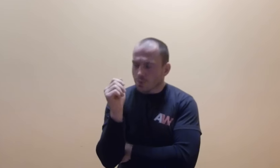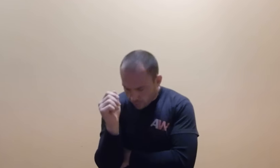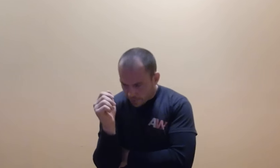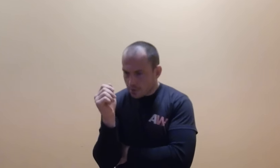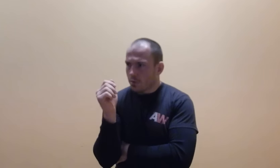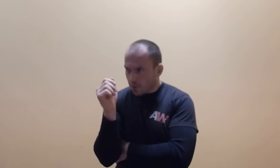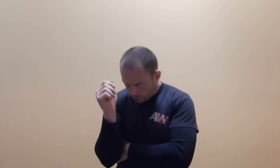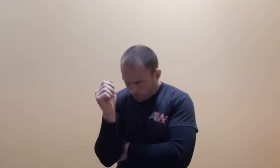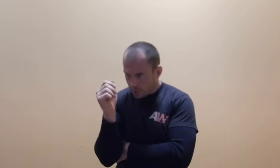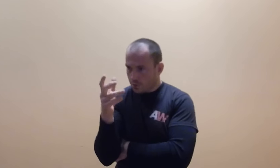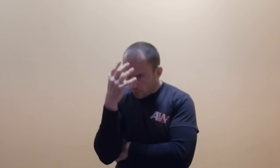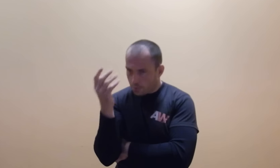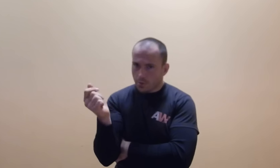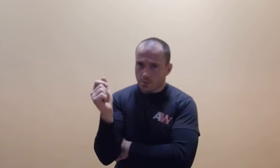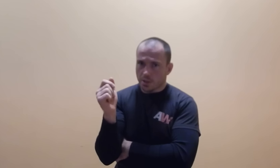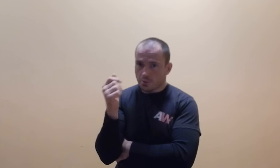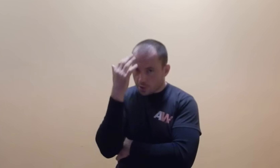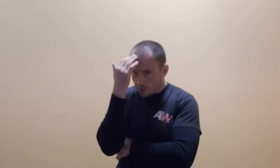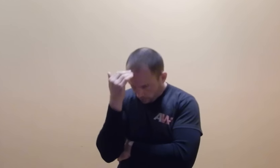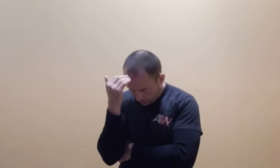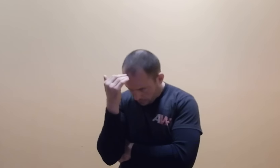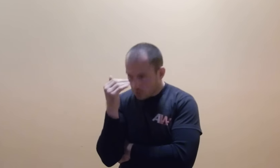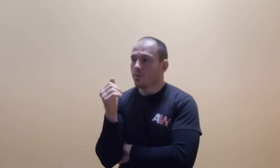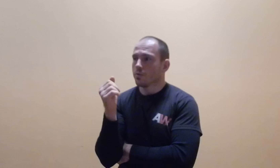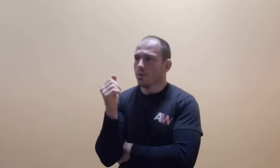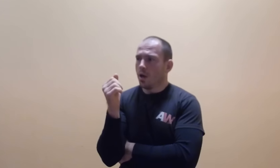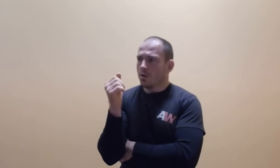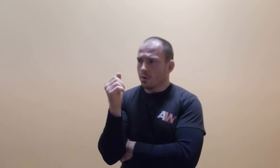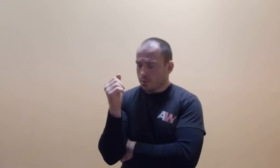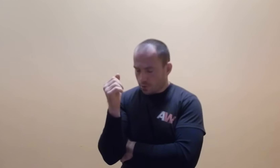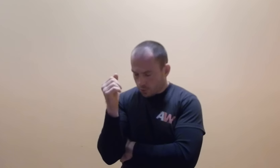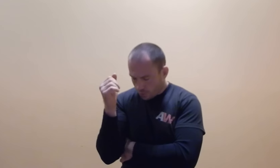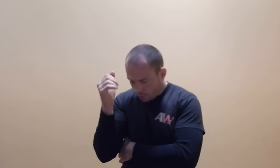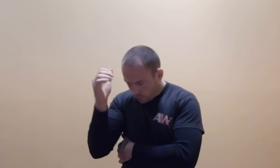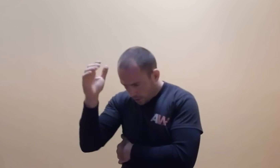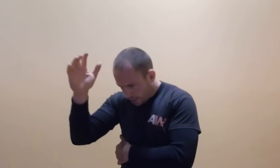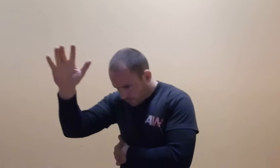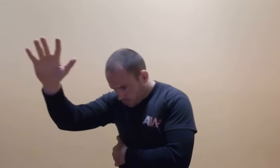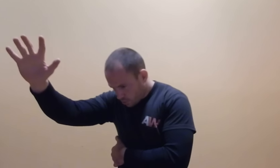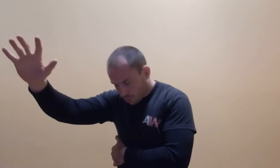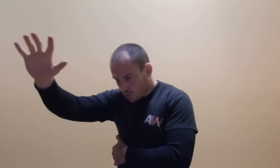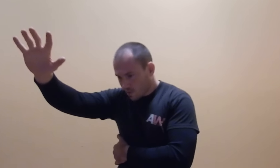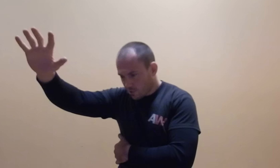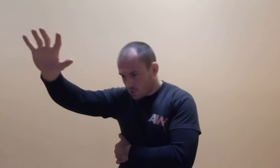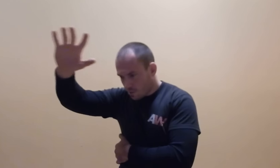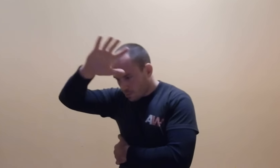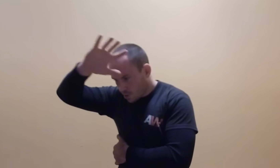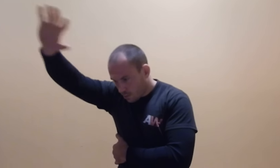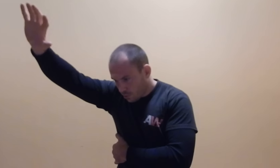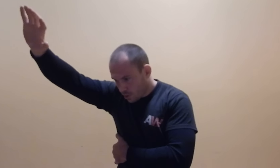głowa się pochyla do dołu, bo mogło być jakieś uderzenie, więc czoło w dół, głowa do dołu, ręka wychodzi do przodu, zawsze coś złapie, czy zablokuje